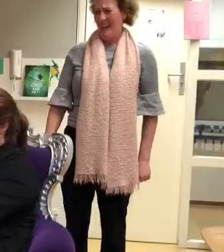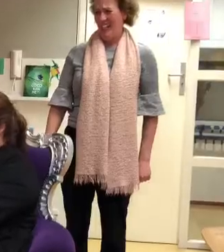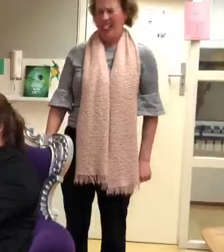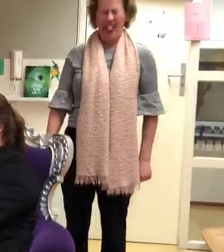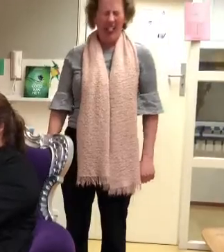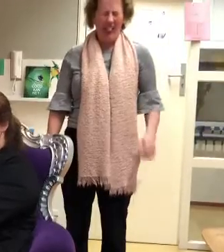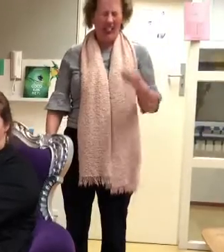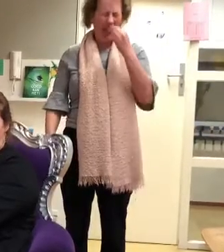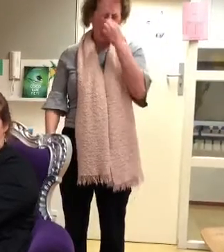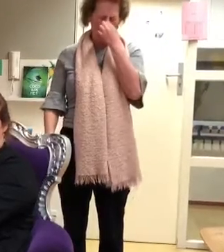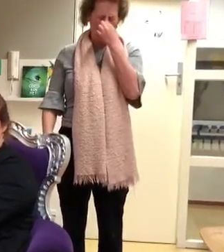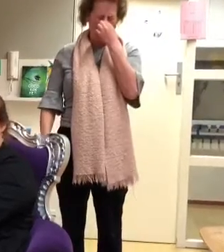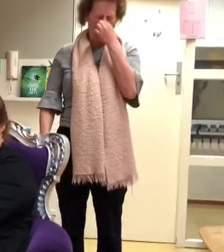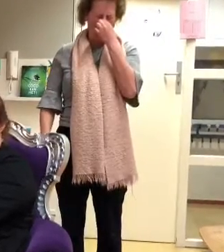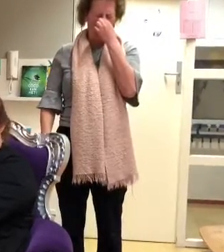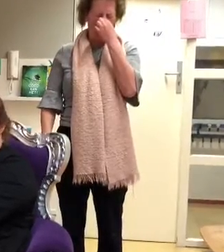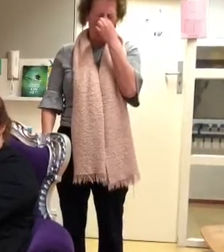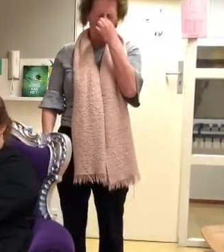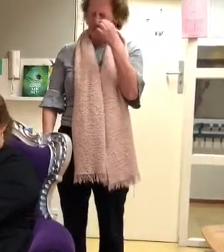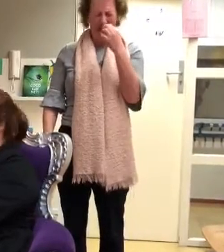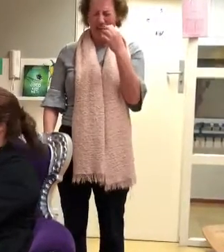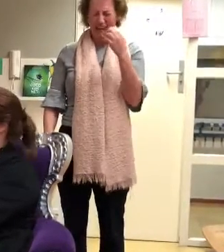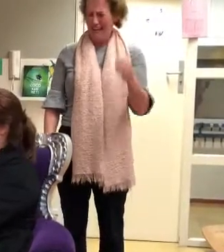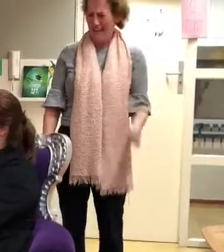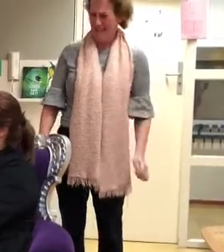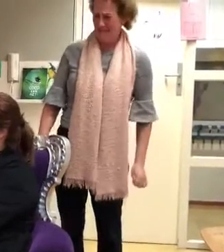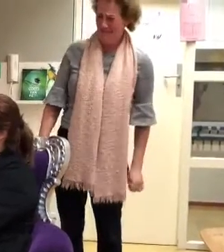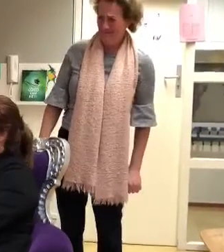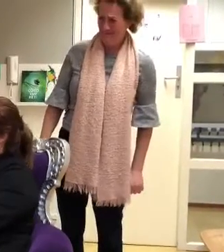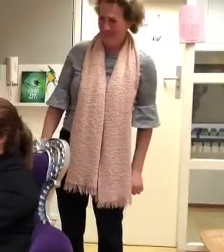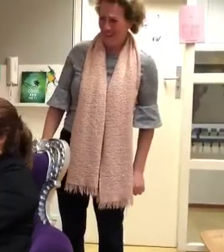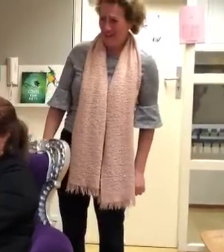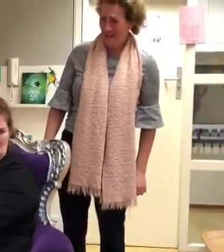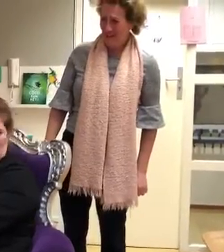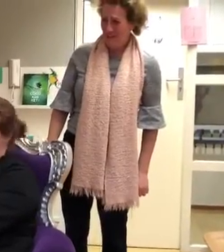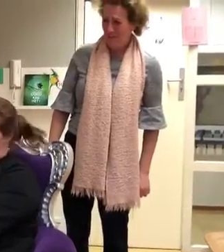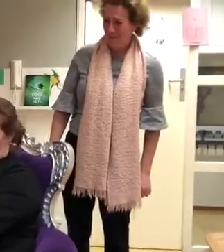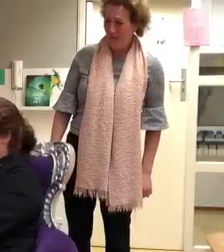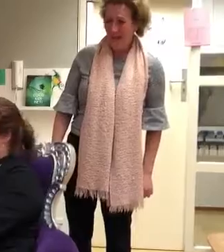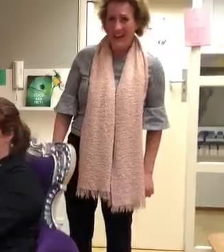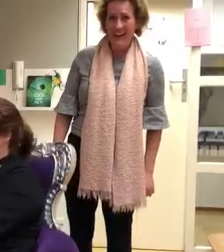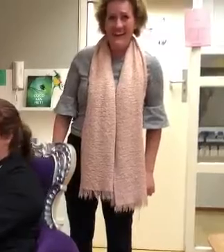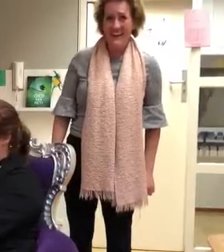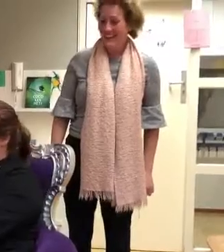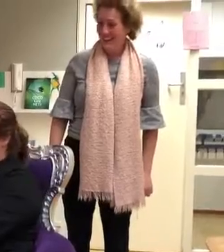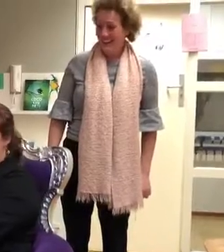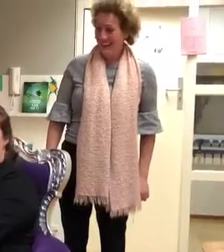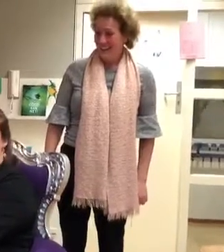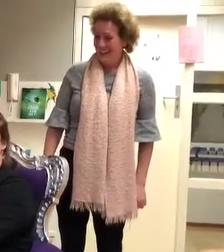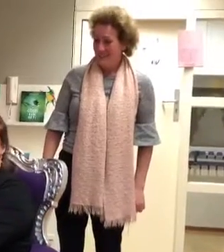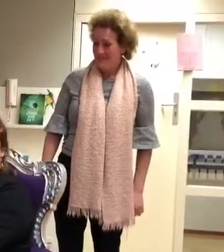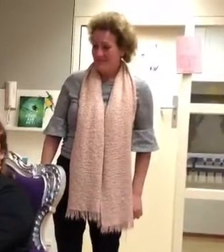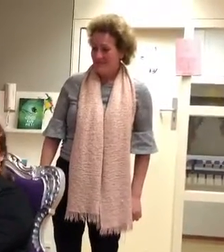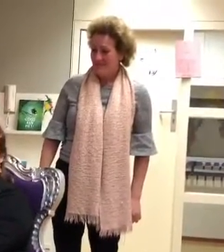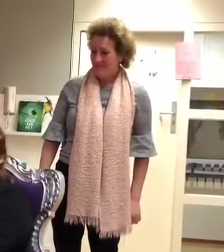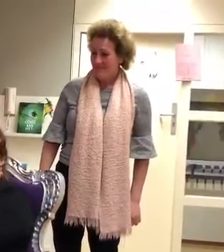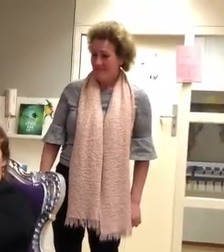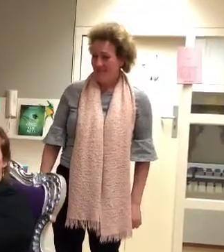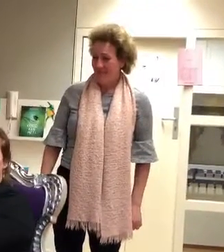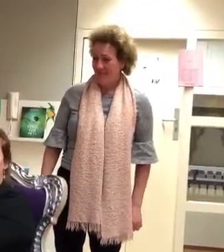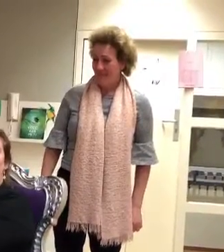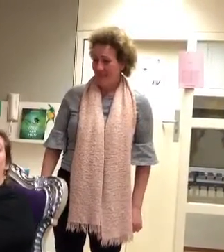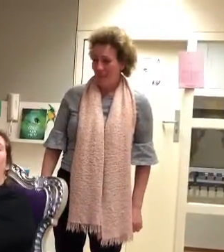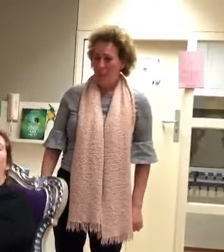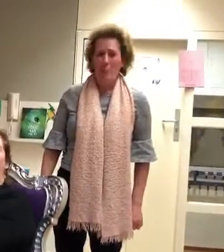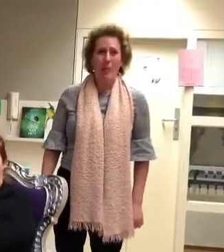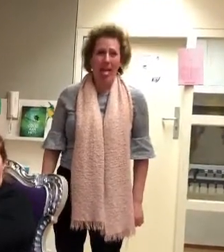en skeet en pies. Baa! Wat lekker vies! Ik wil er niets van weten en ga mijn tong